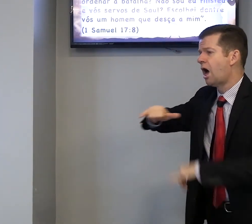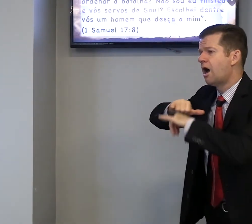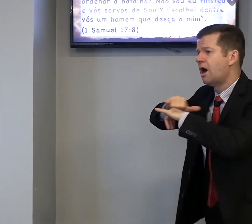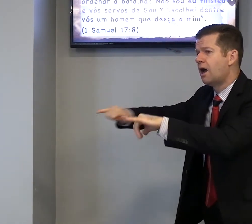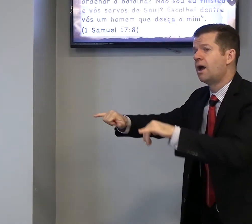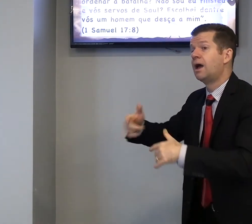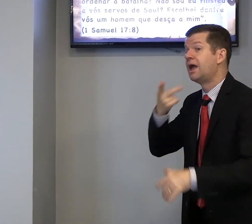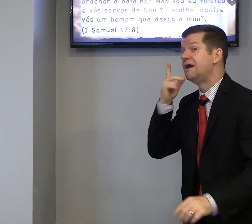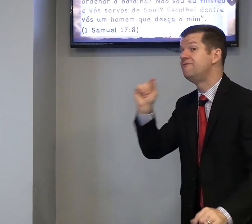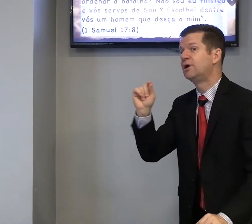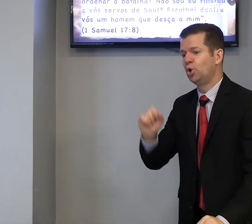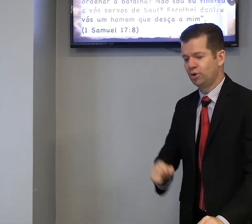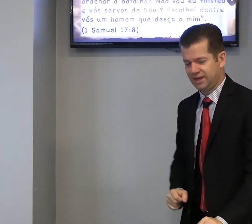e falou o que?